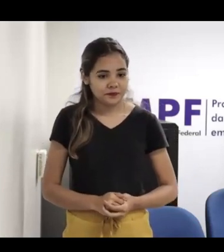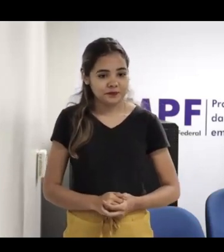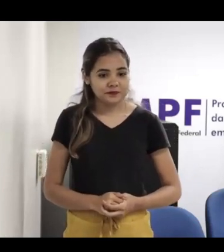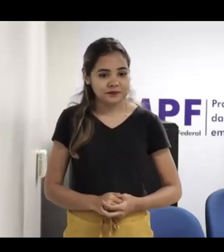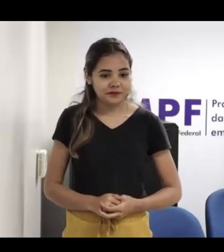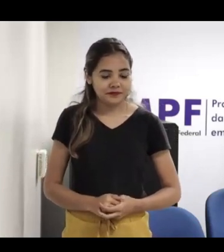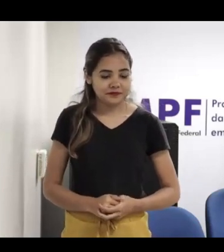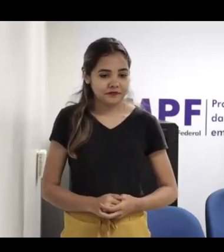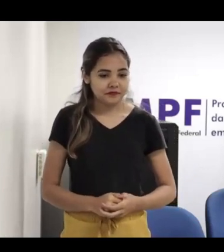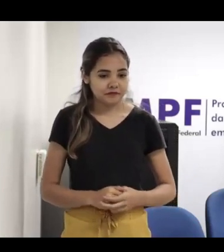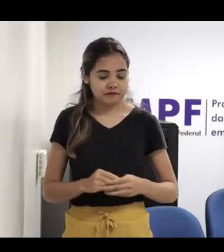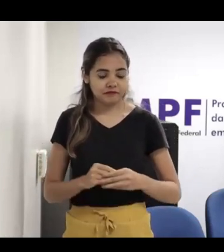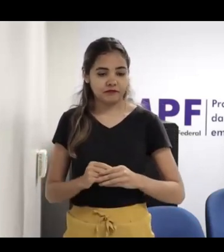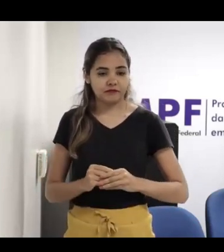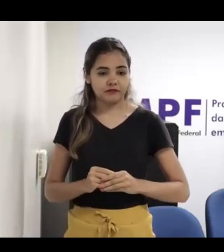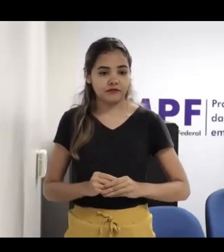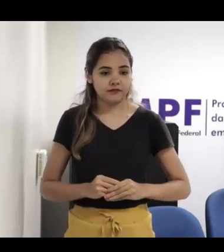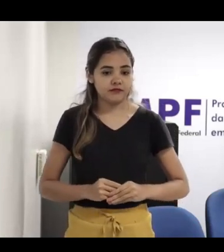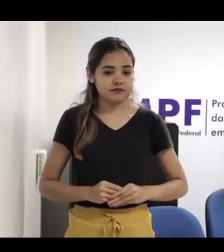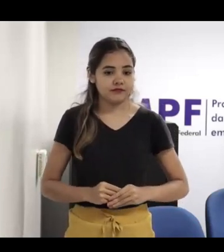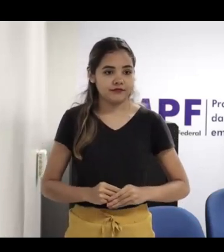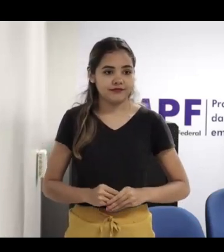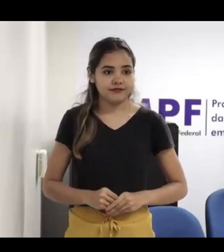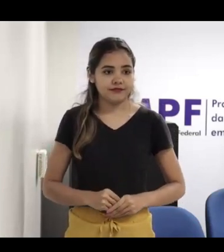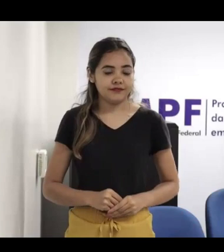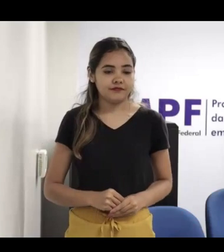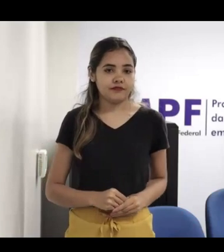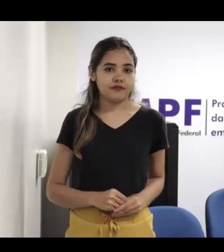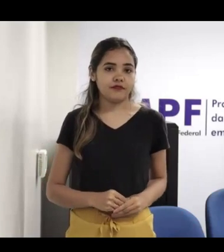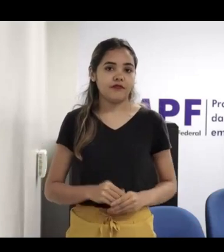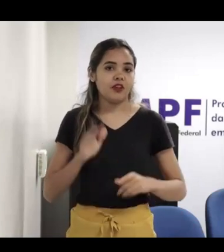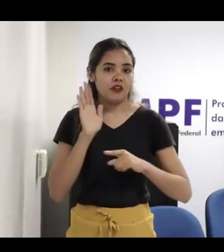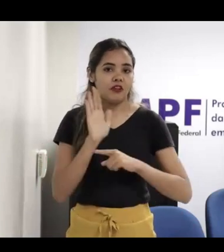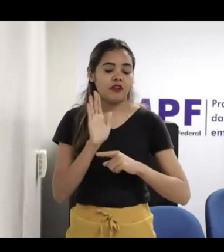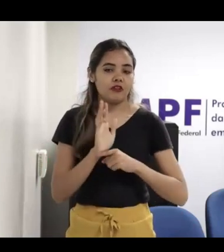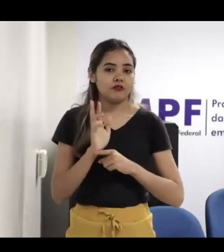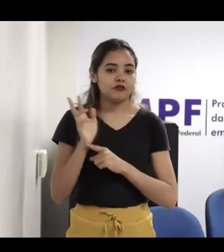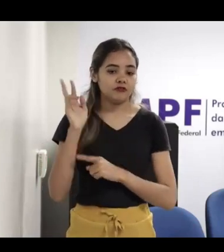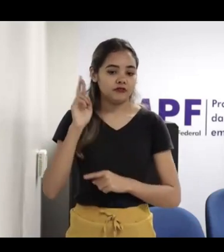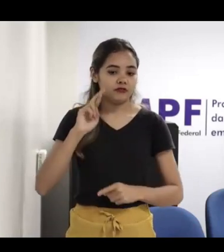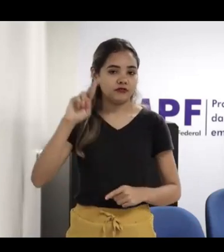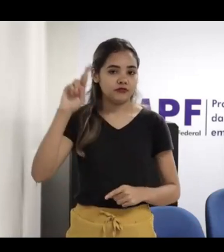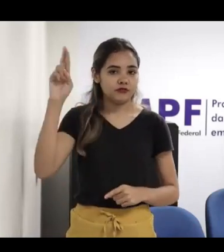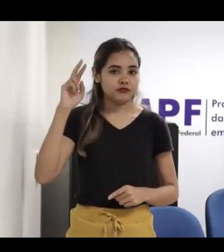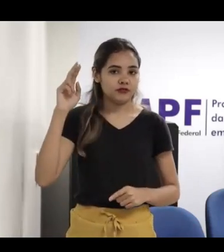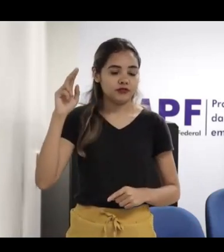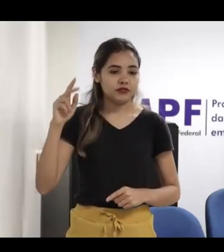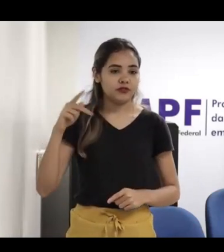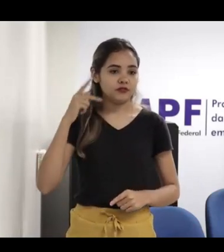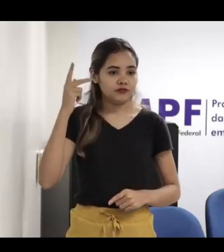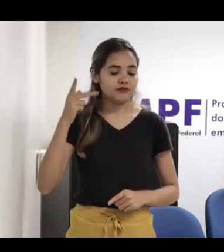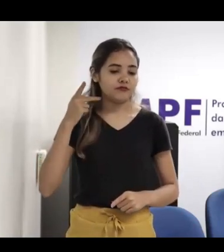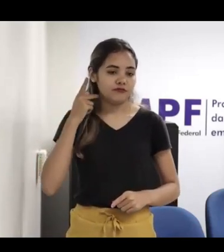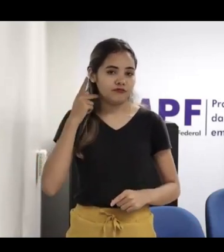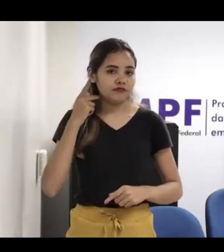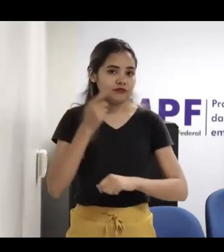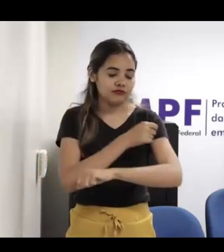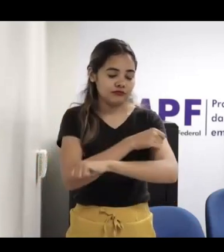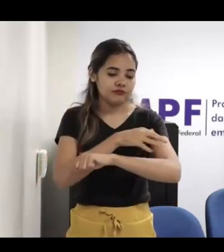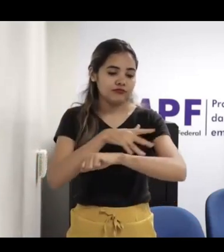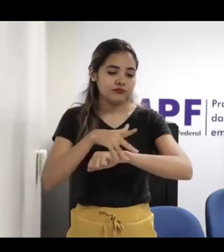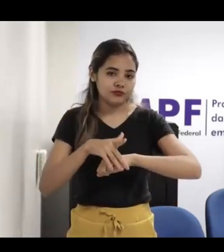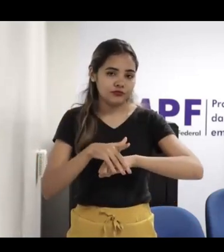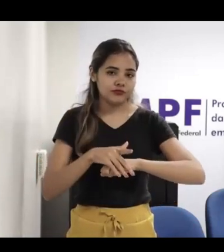Administrativo pela PUC Minas e assessor-chefe do segundo ofício da Procuradoria da República em Santarém e